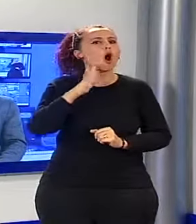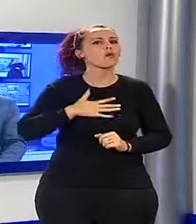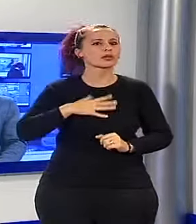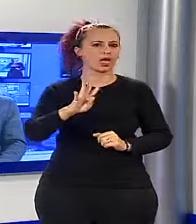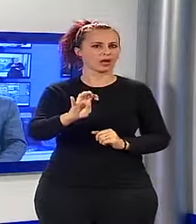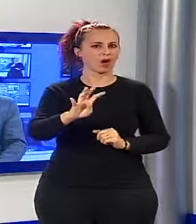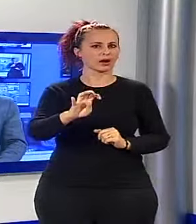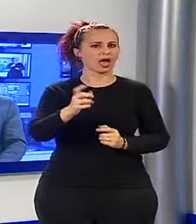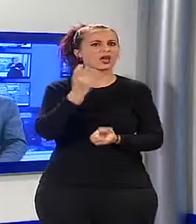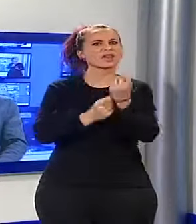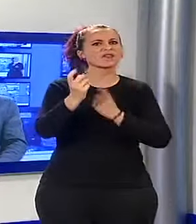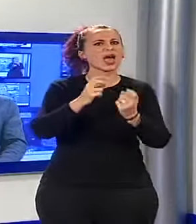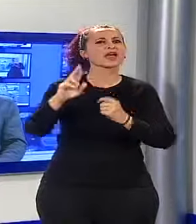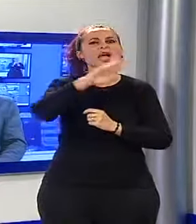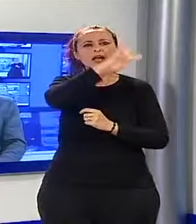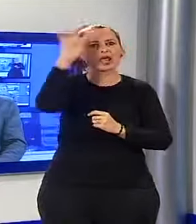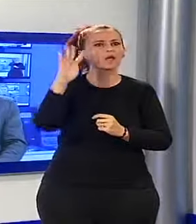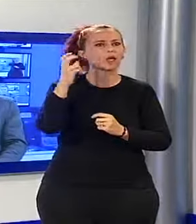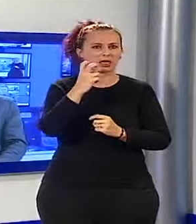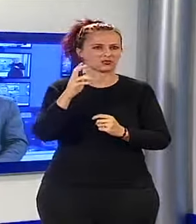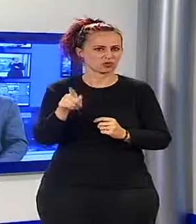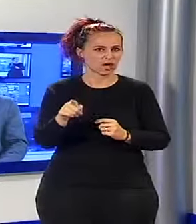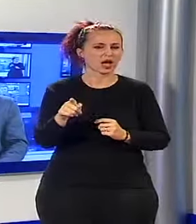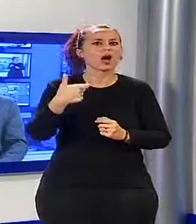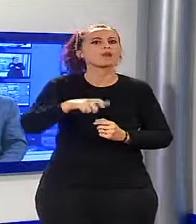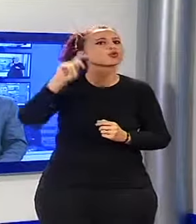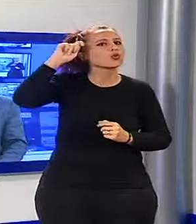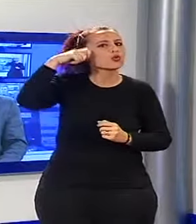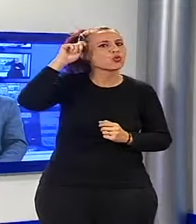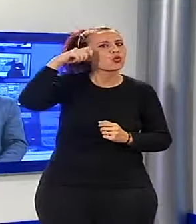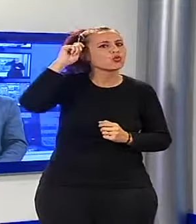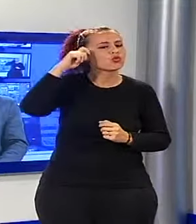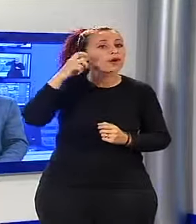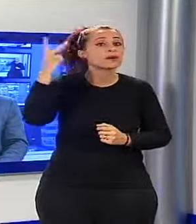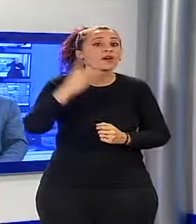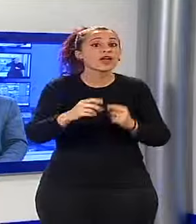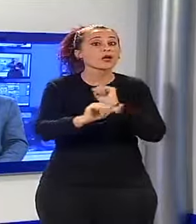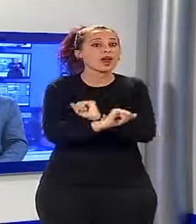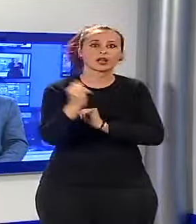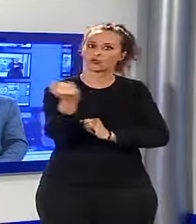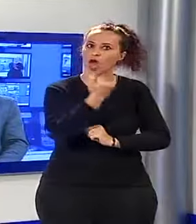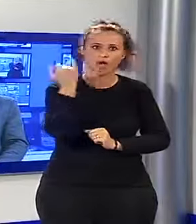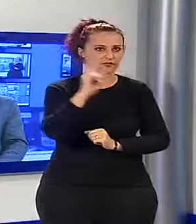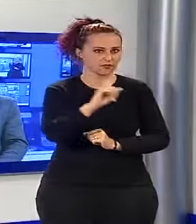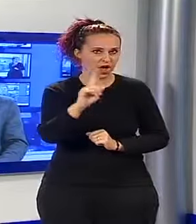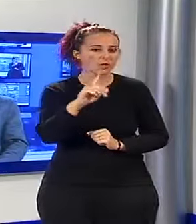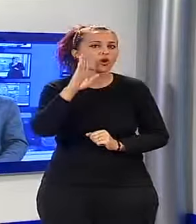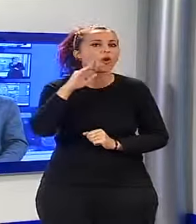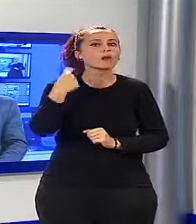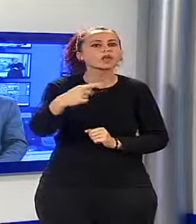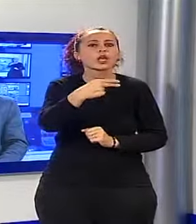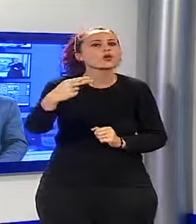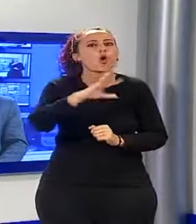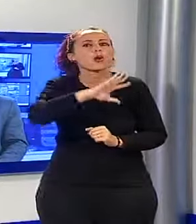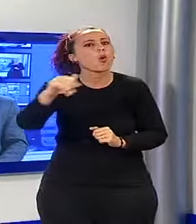ricercato dall'Interpol per una serie di truffe. È stato un arresto impegnativo. L'uomo, sotto falsa identità, aveva